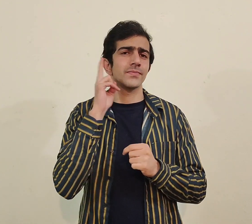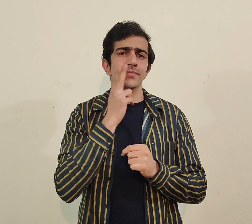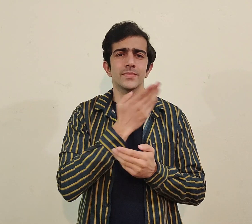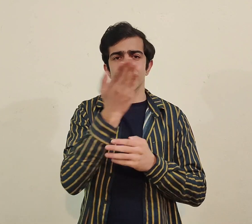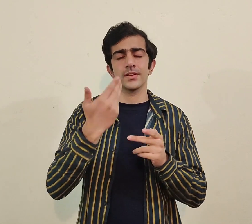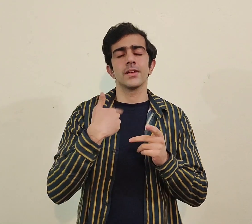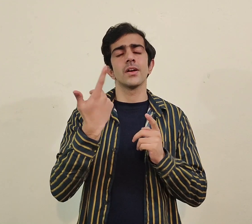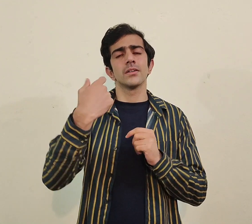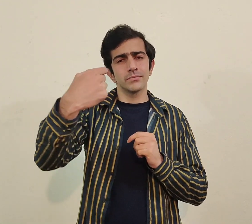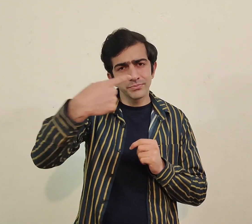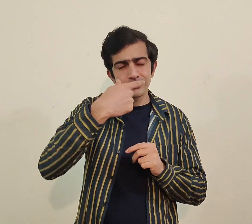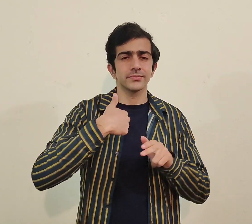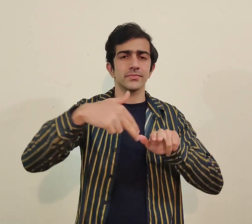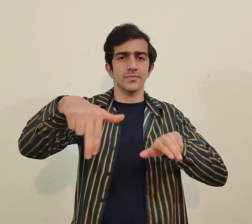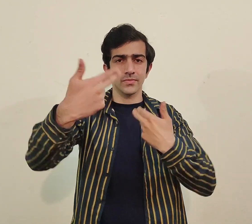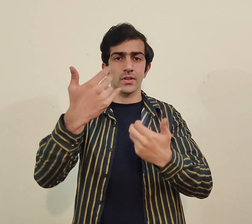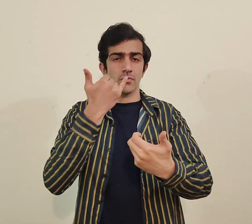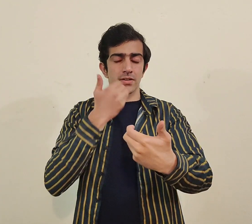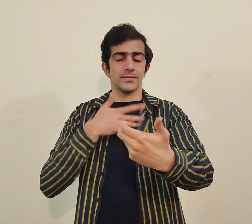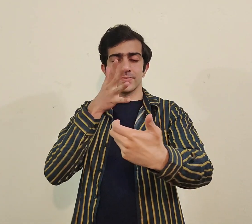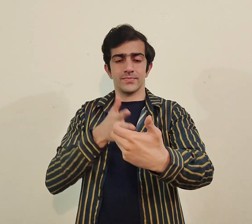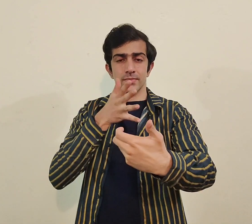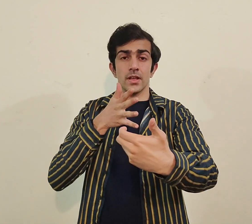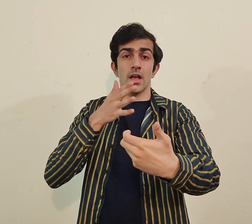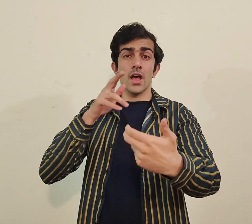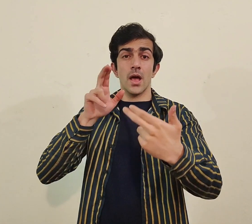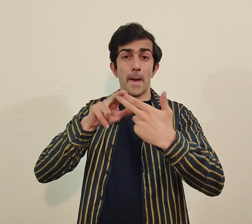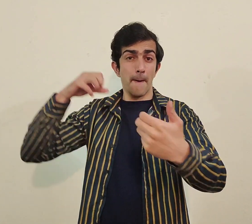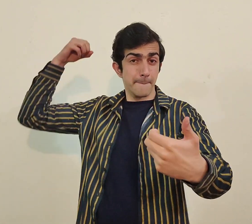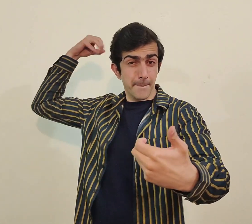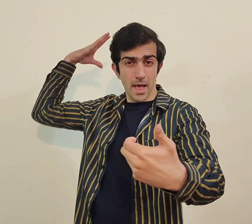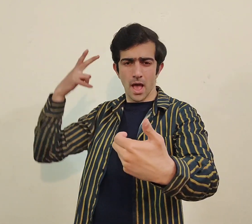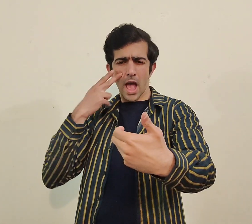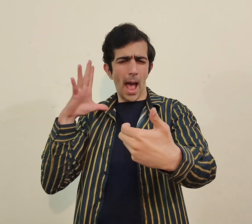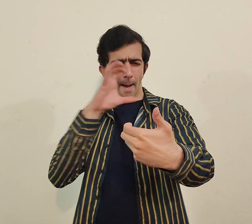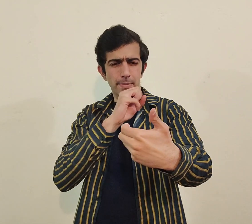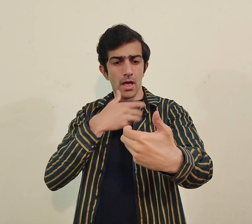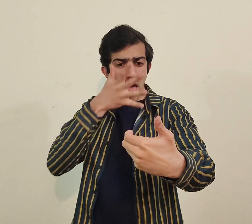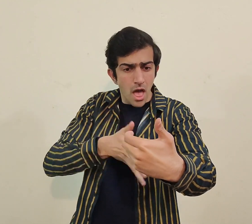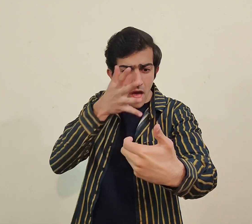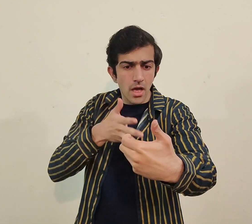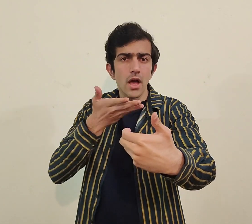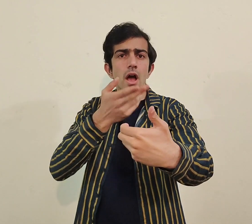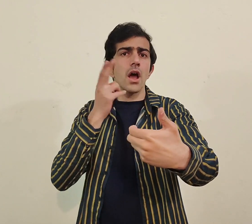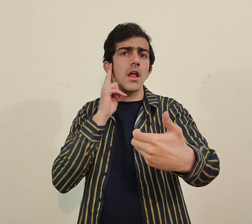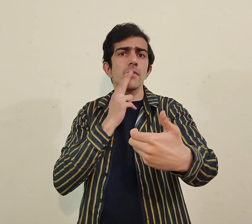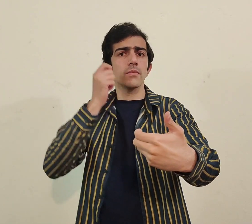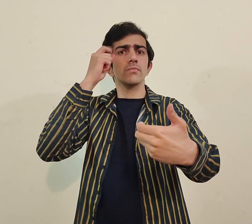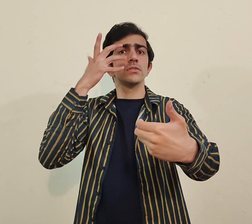فار اگزمپل جیسے ڈیف لوگ ویڈیو کالز کرتے ہیں آپس میں جب کمیونیکیٹ کر رہے ہوتے ہیں پیچھے سے لائٹ آن ہوگی تو کیمرے پہ